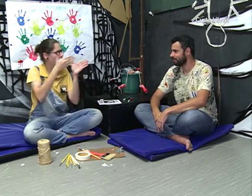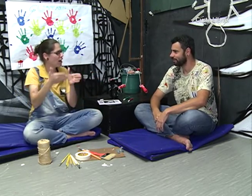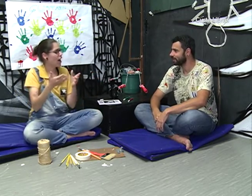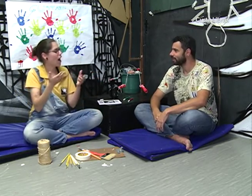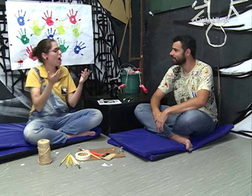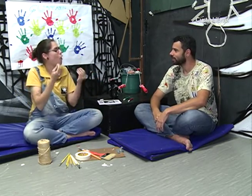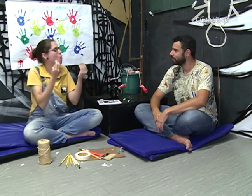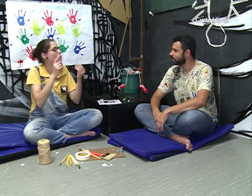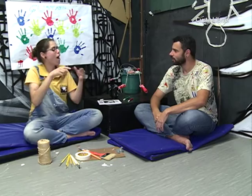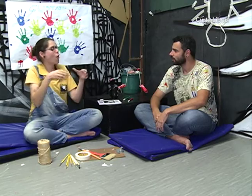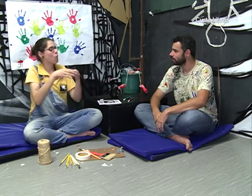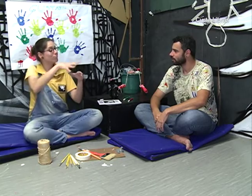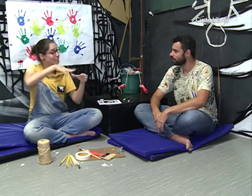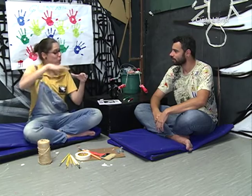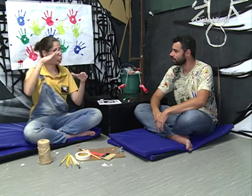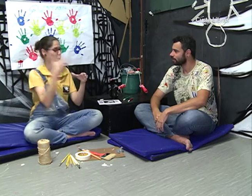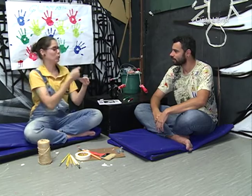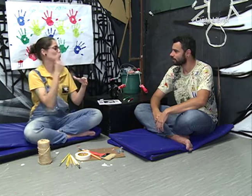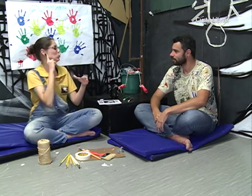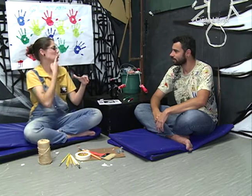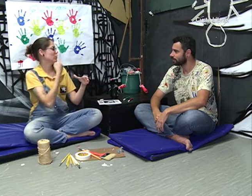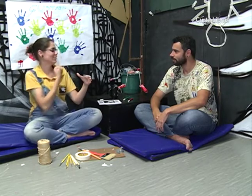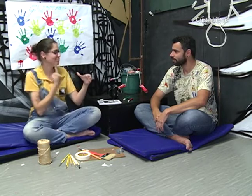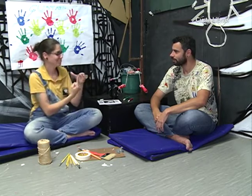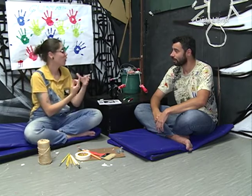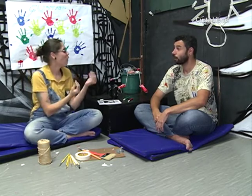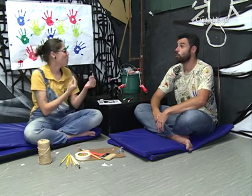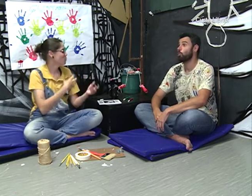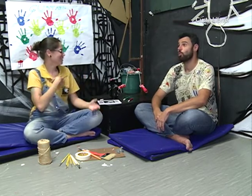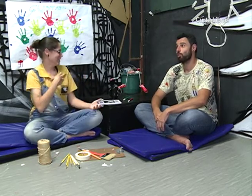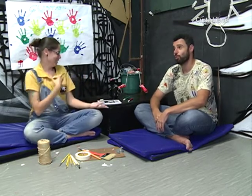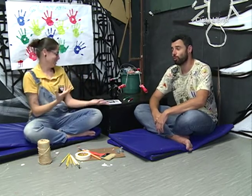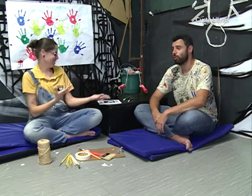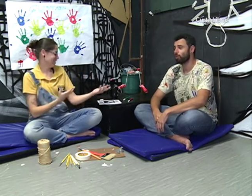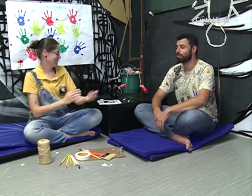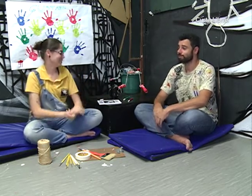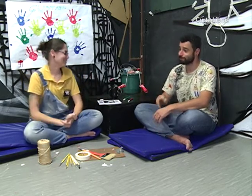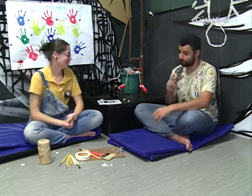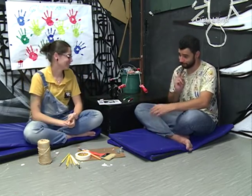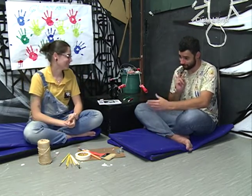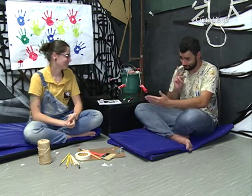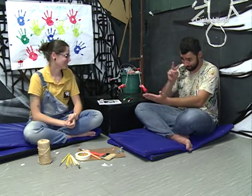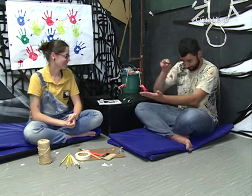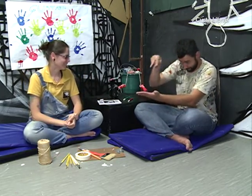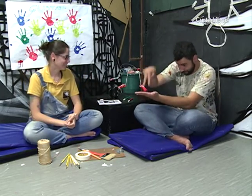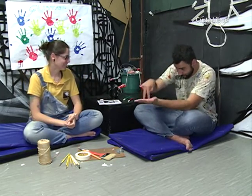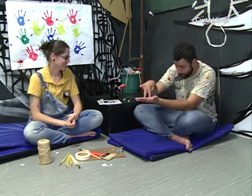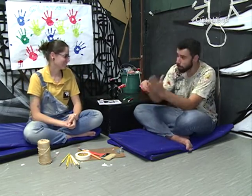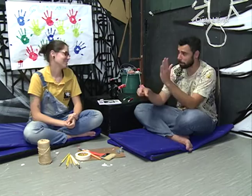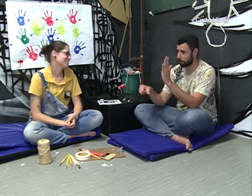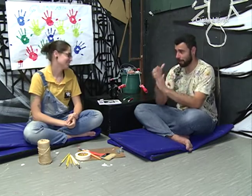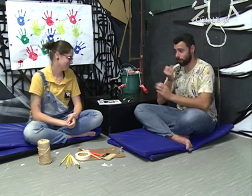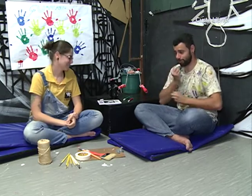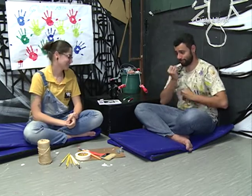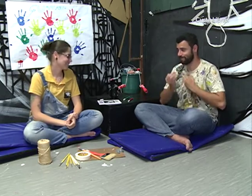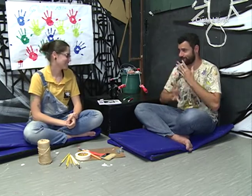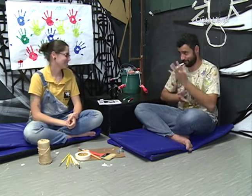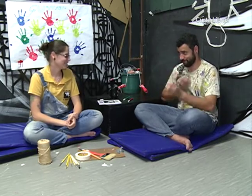gostaria de saber como foi trabalhar com um grupo só de surdos. Como você se sentiu? A primeira vez que atuei no grupo Signatores